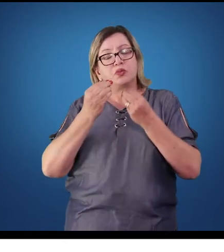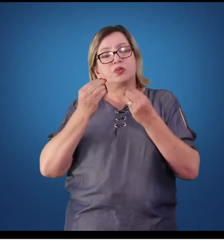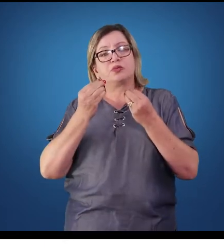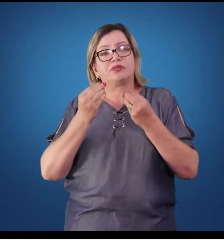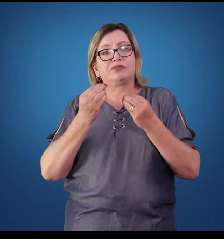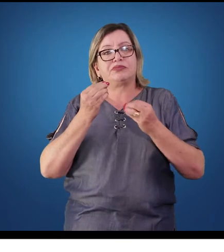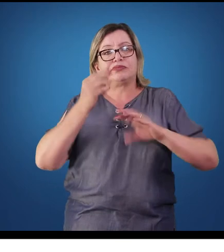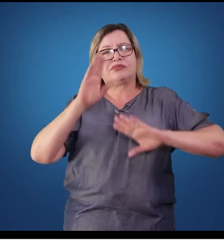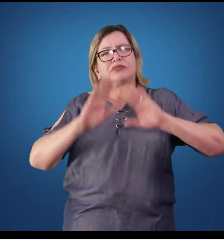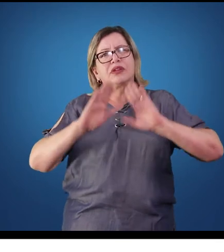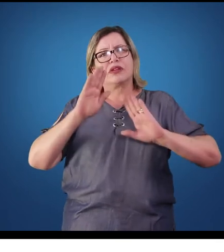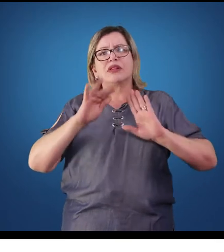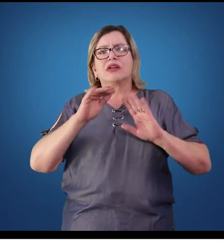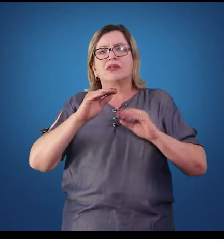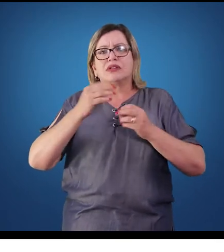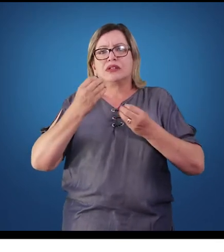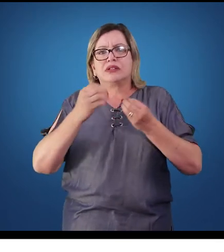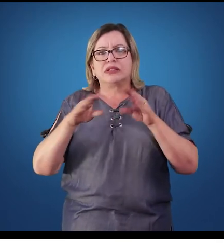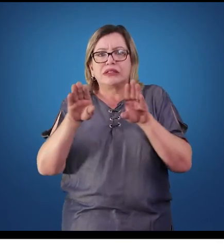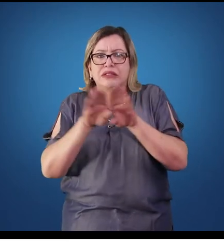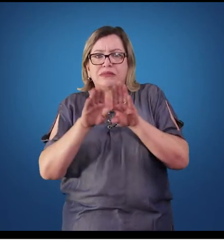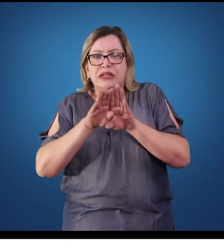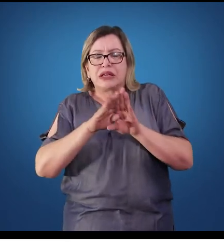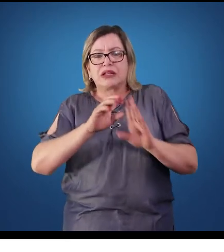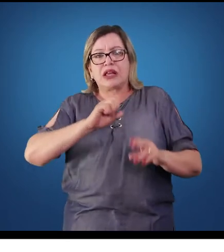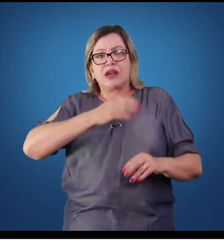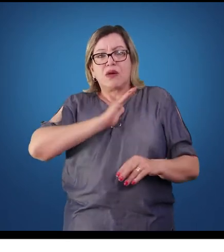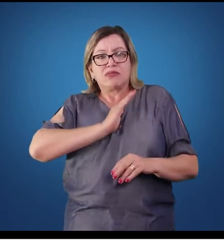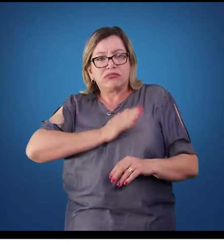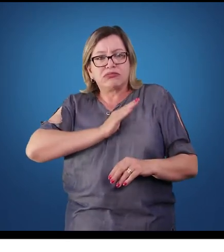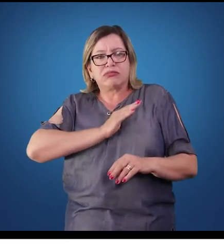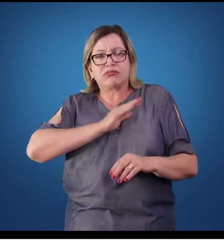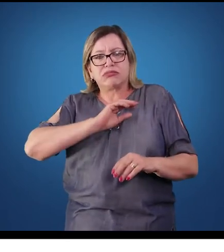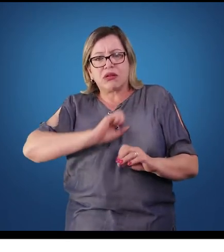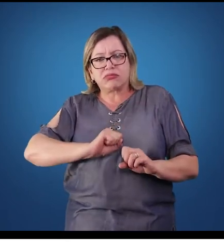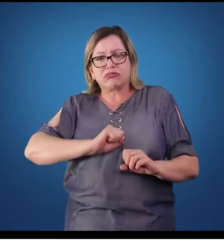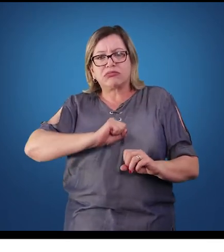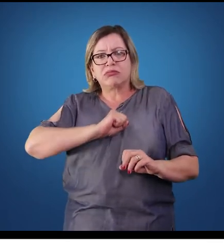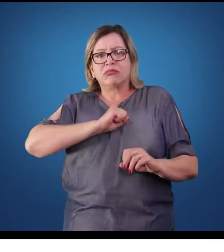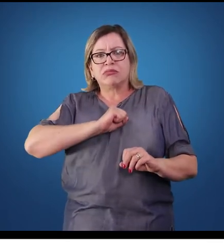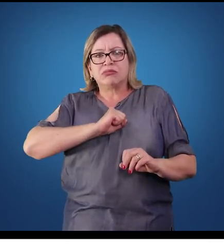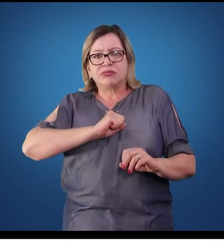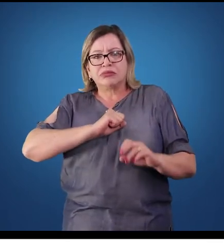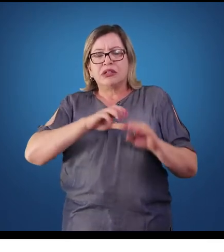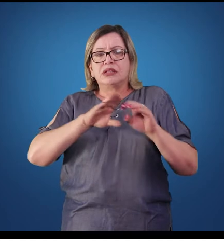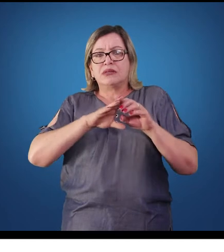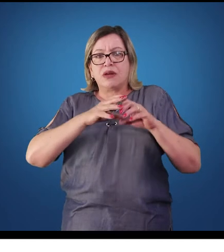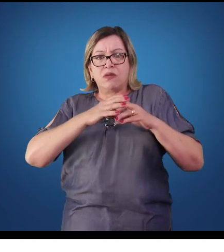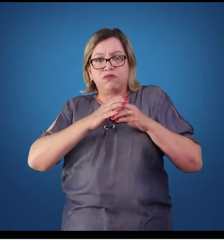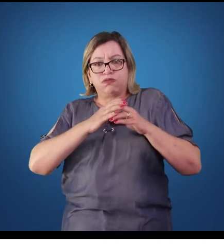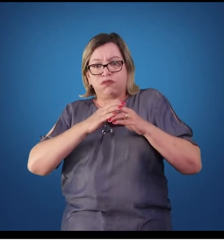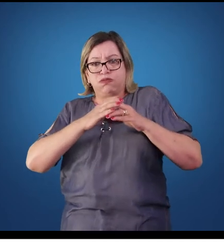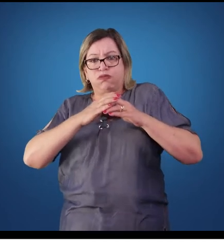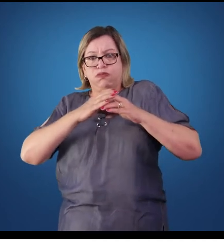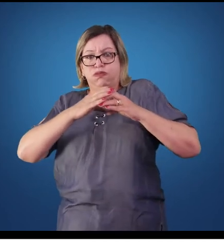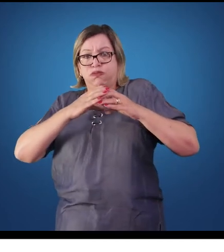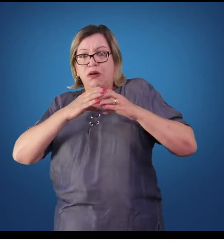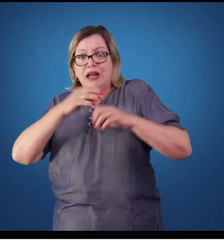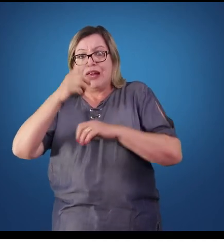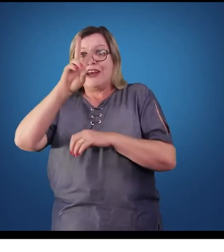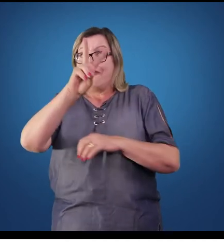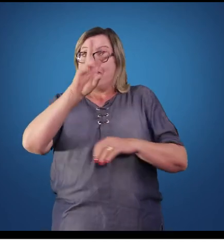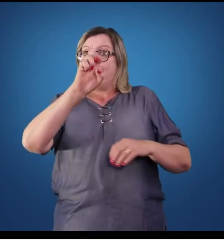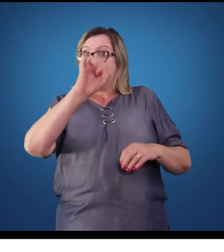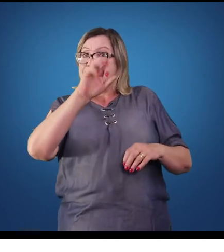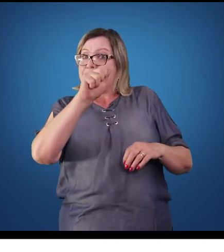seria, então, uma redução dos batimentos cardíacos, uma dilatação dos vasos